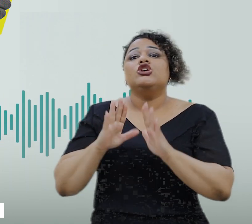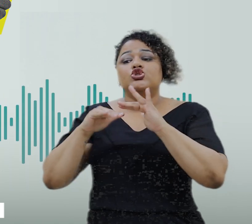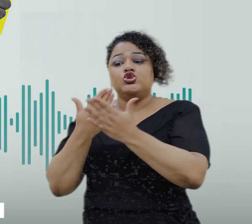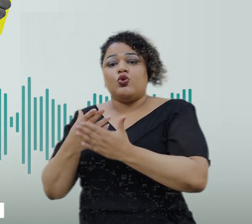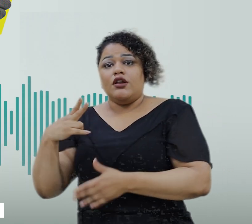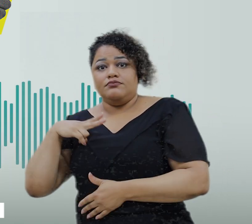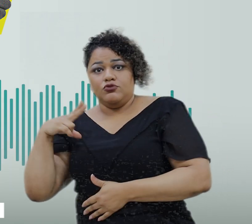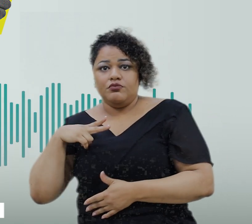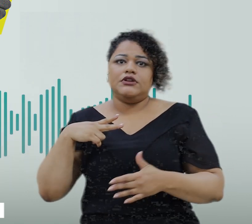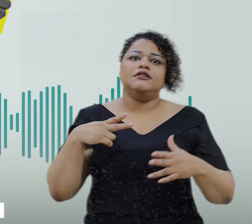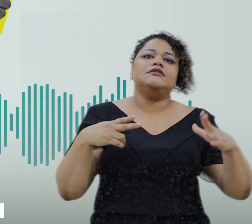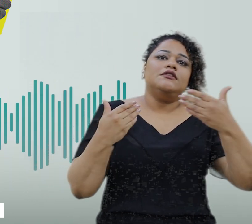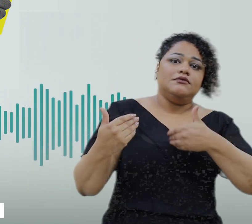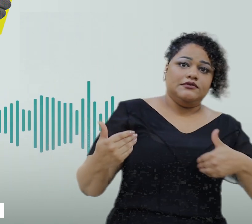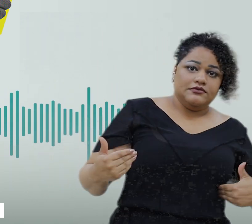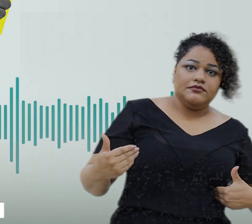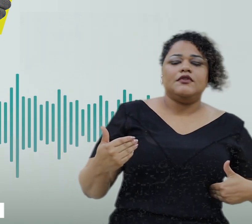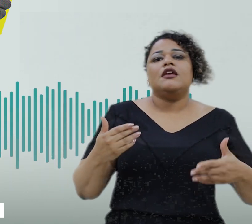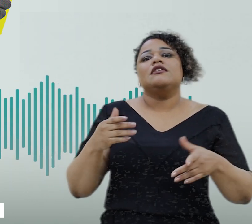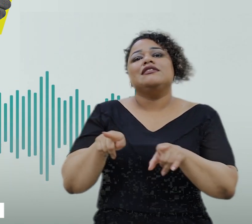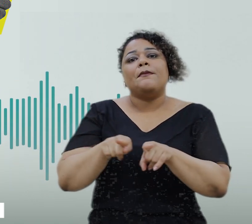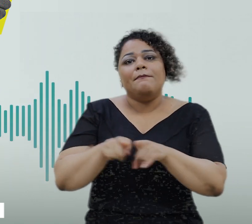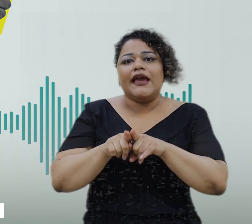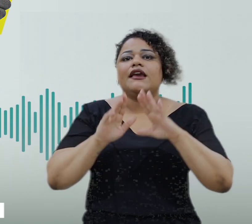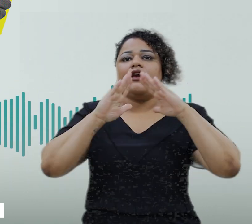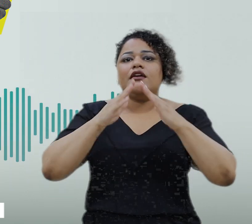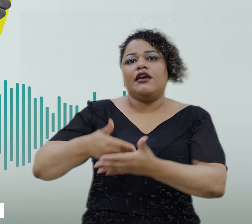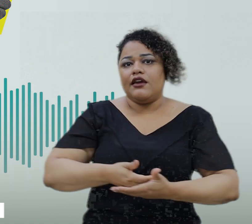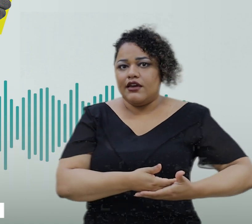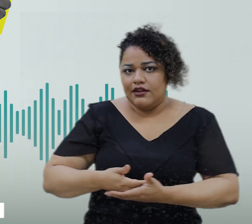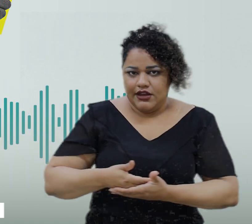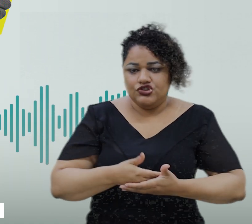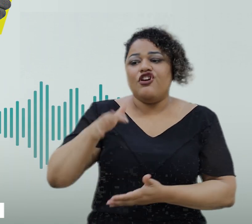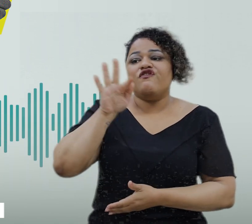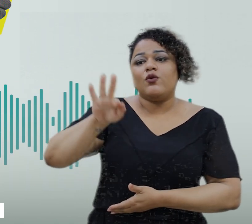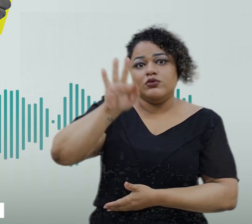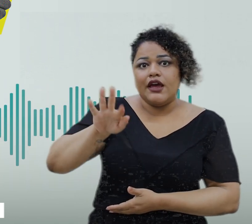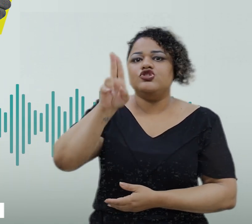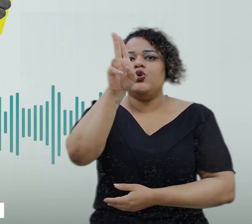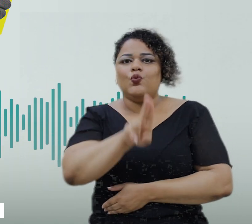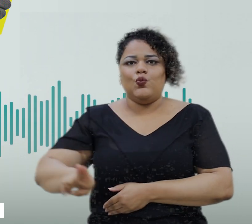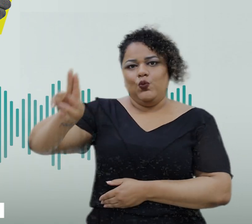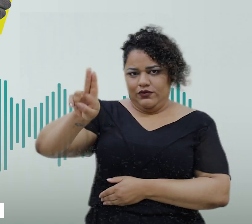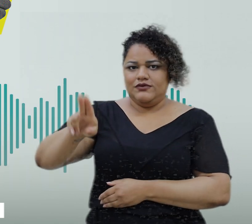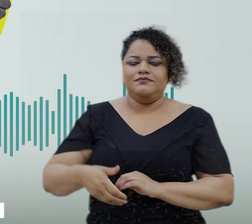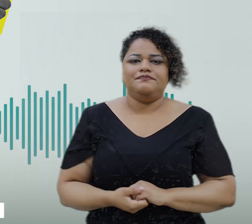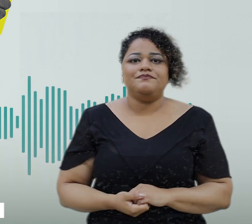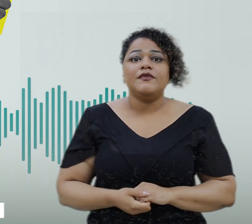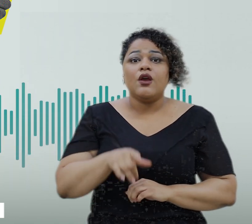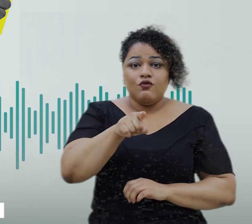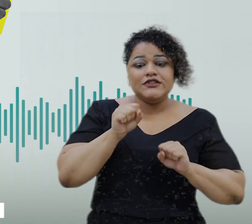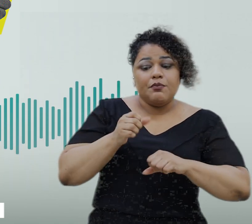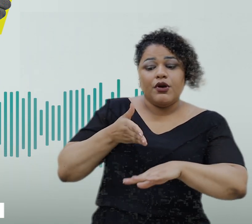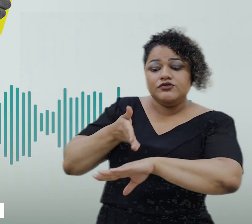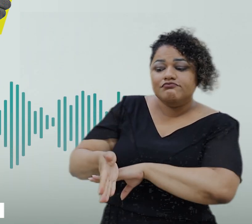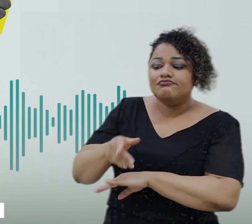a lei vale para creches, faculdades e universidades. Você pode acessar essa e outras leis